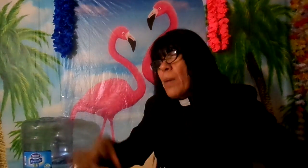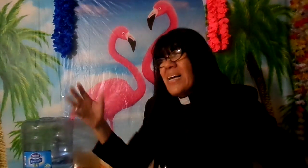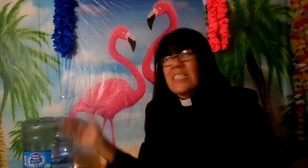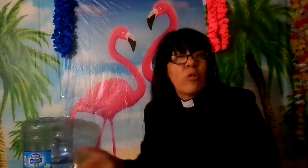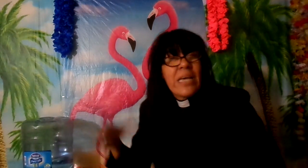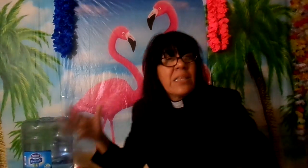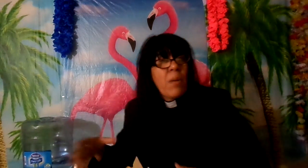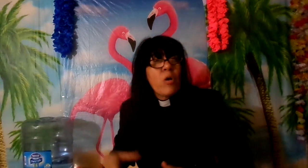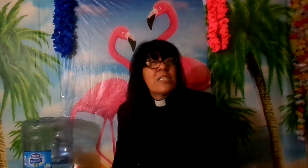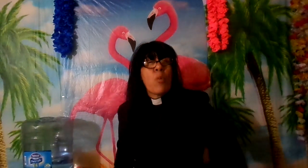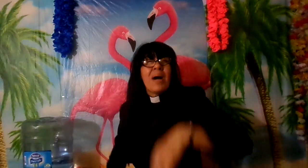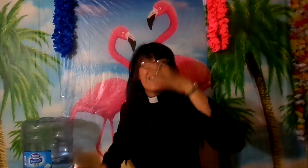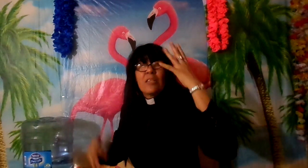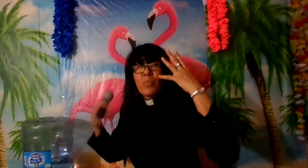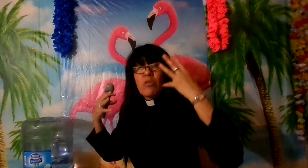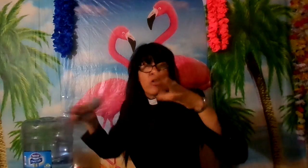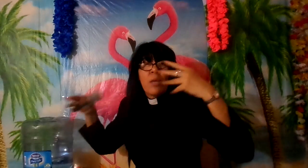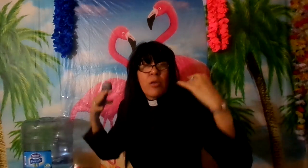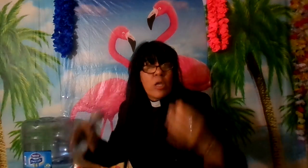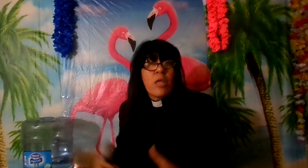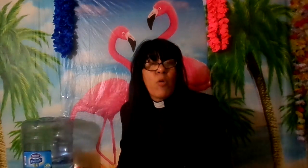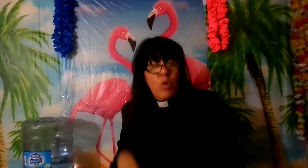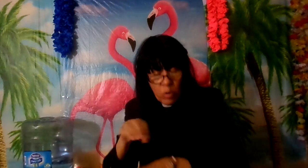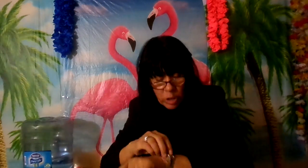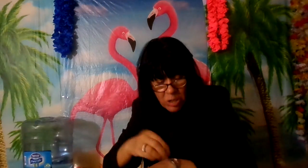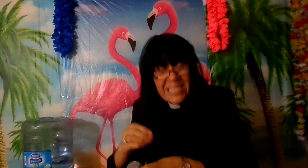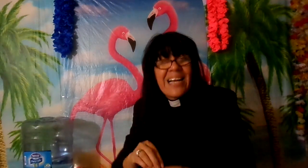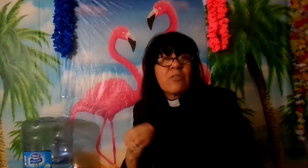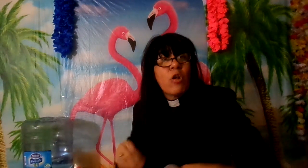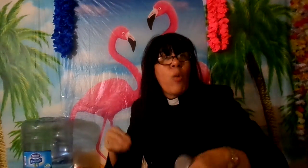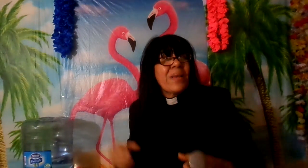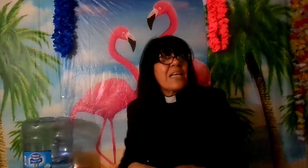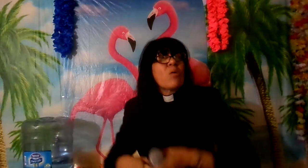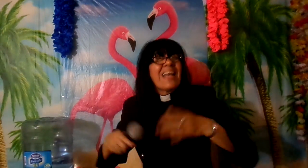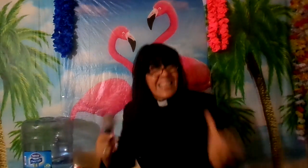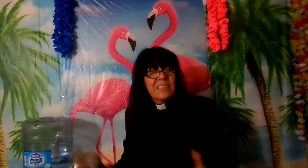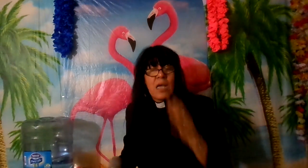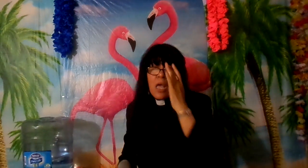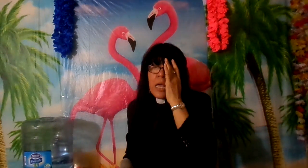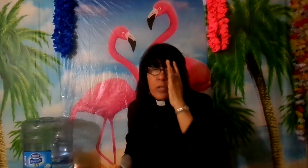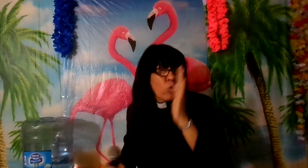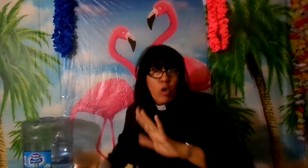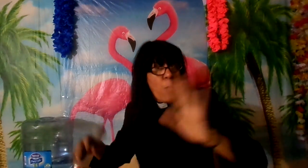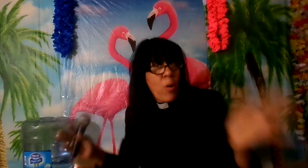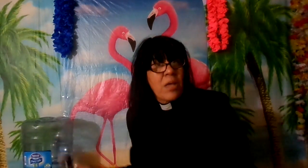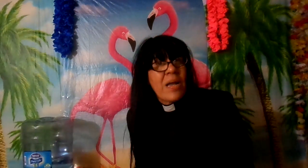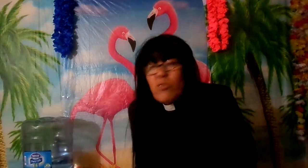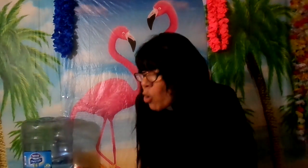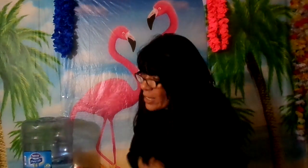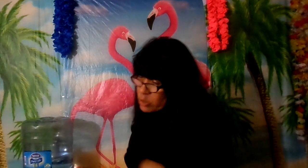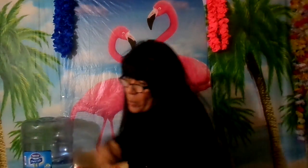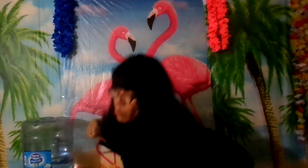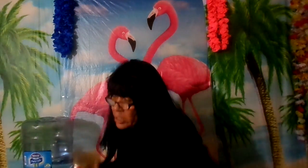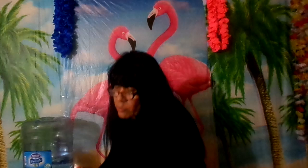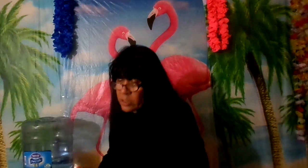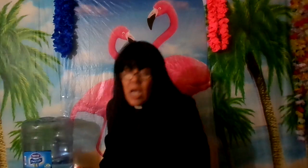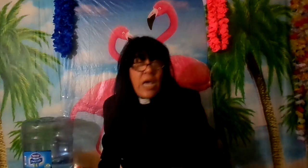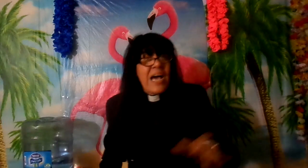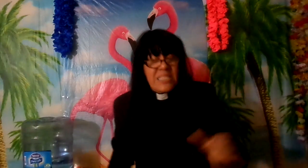demasiado de gente y son millones y millones de demonios mordiendo y sacándole los pedazos a la gente y tú no los puedes ver y tú eso picoteándote es así